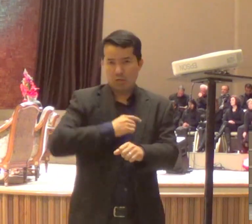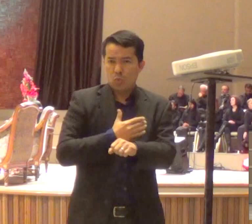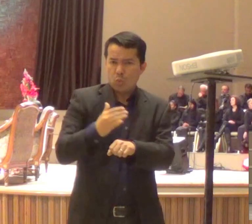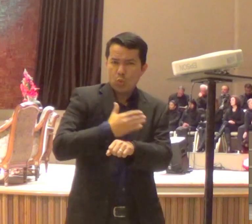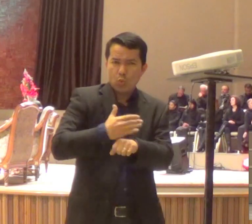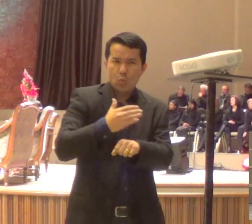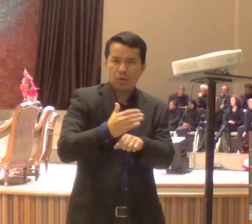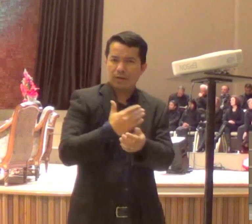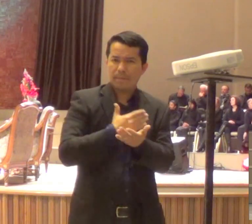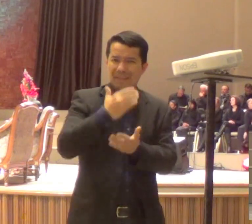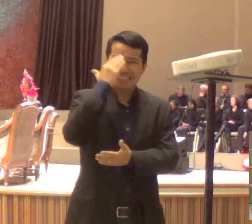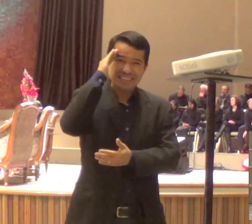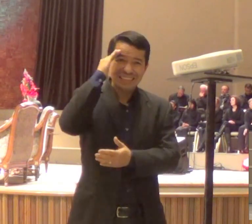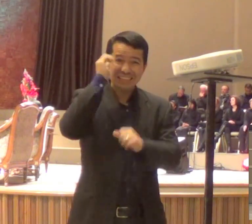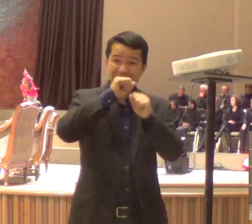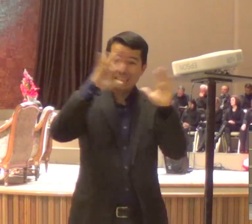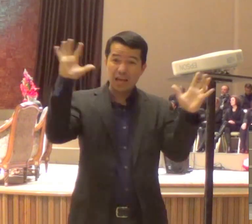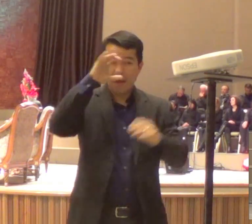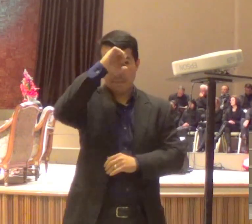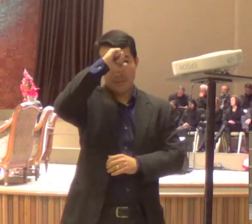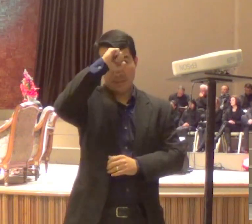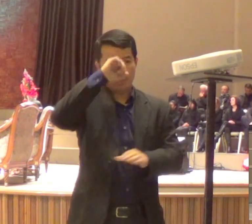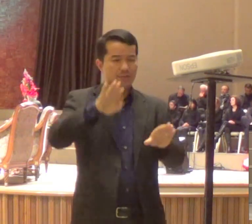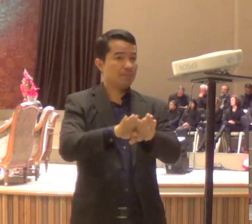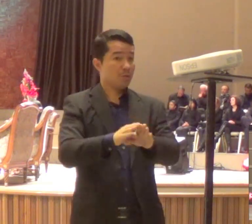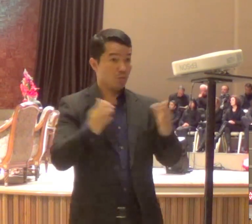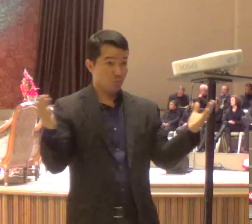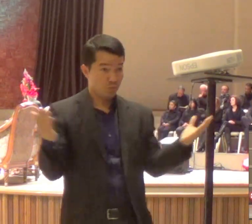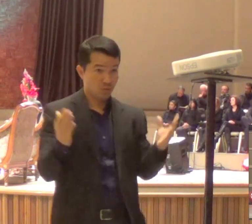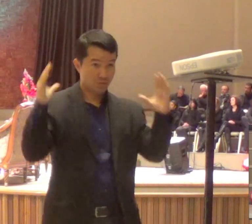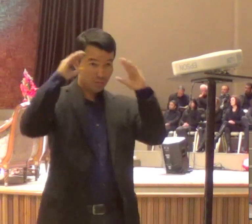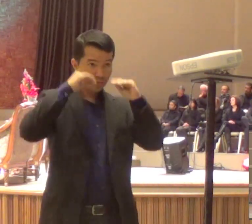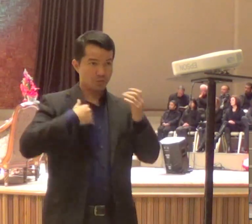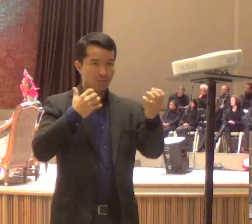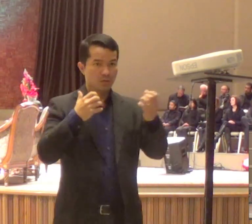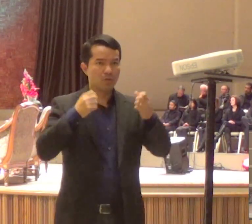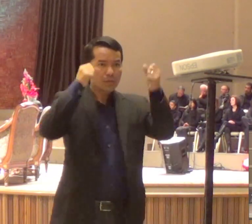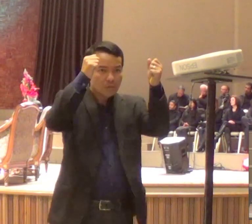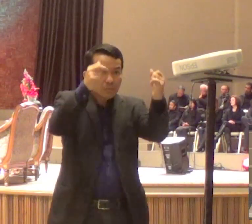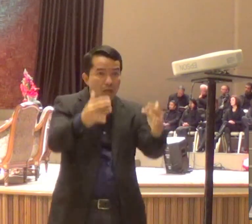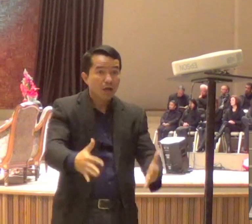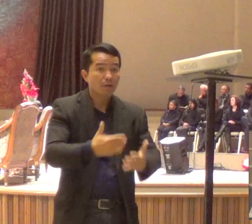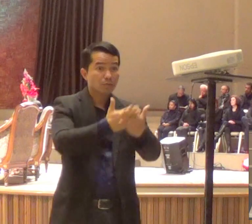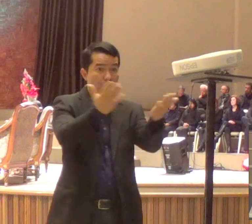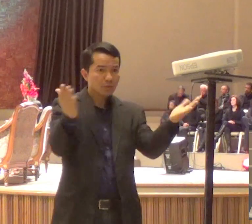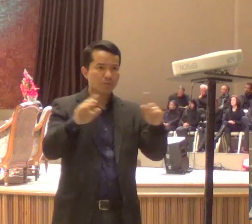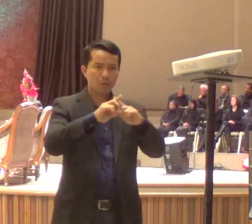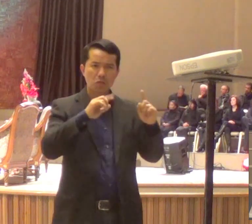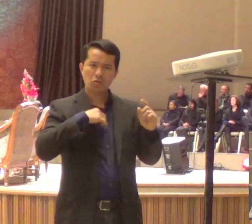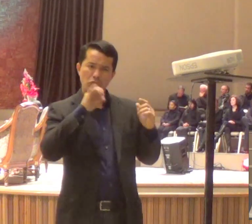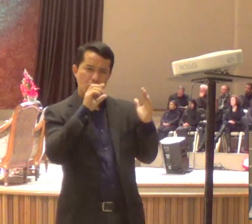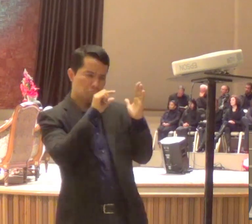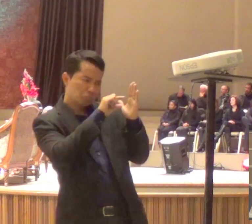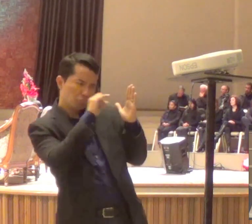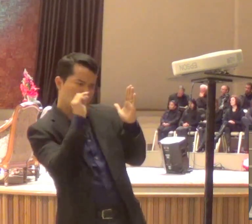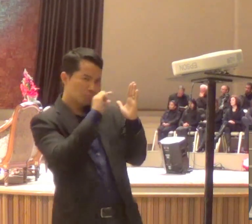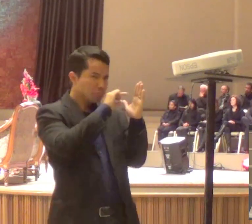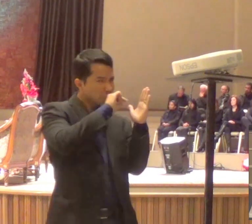outra mensagem que eu quero destacar agora à noite, existem outras mensagens, eu estou só pensando algumas. A outra